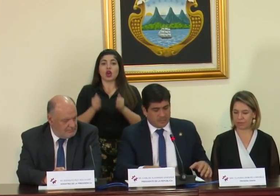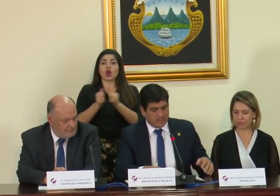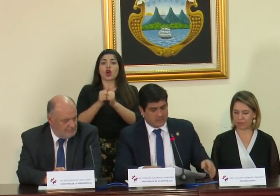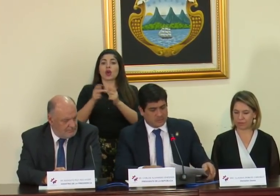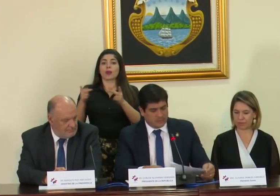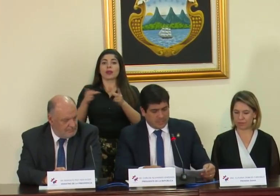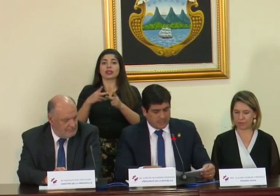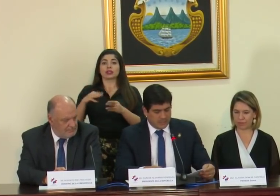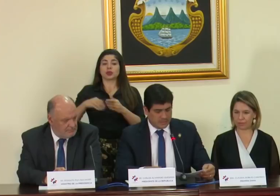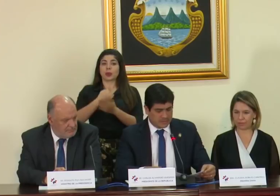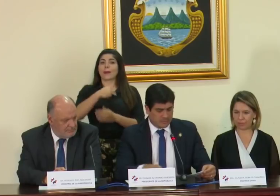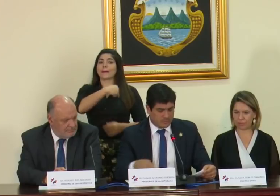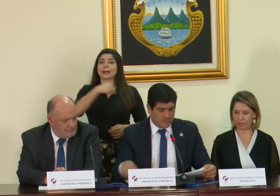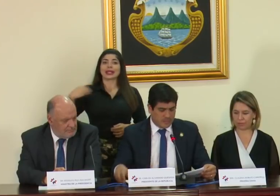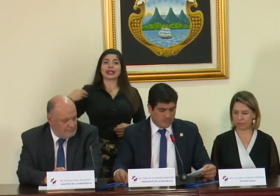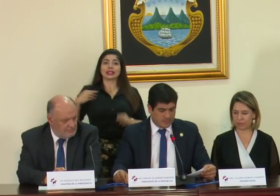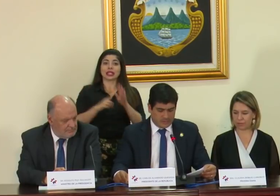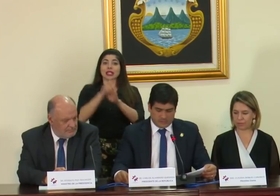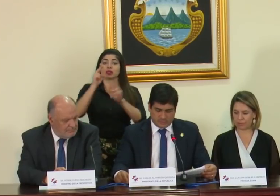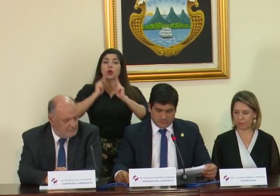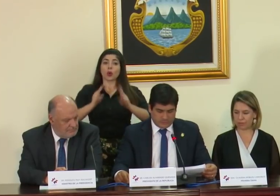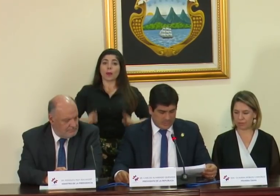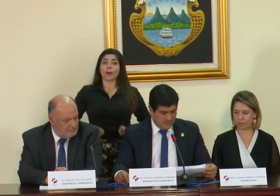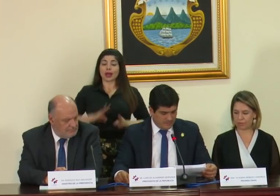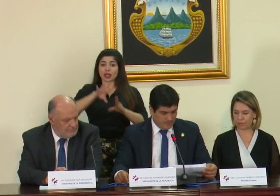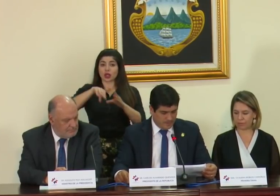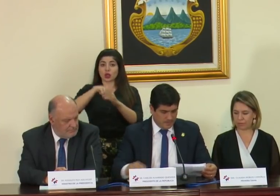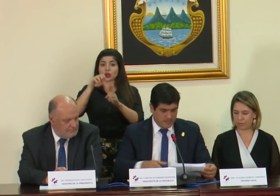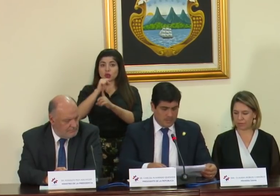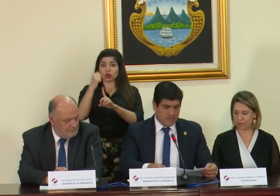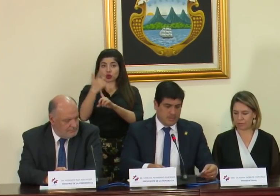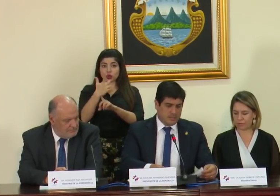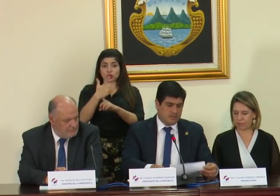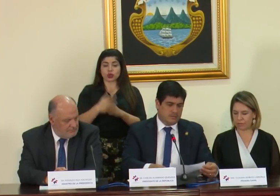rango de Ministro de Desarrollo Humano de Inclusión Social.